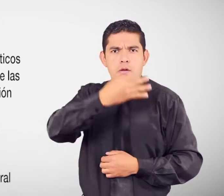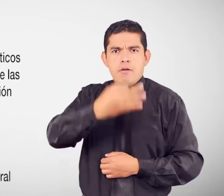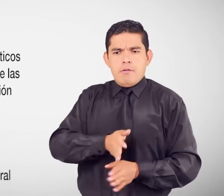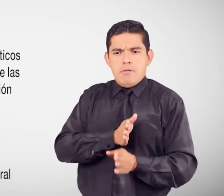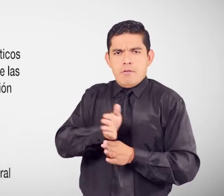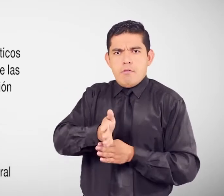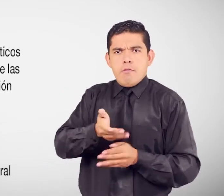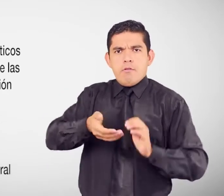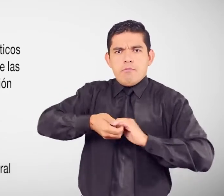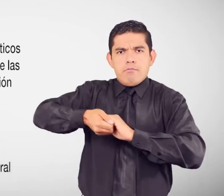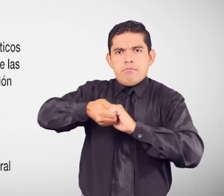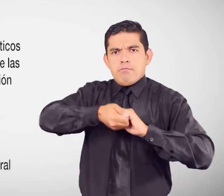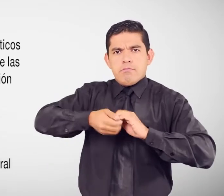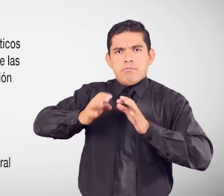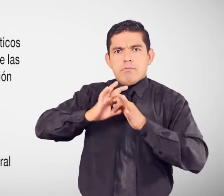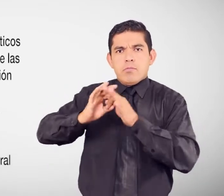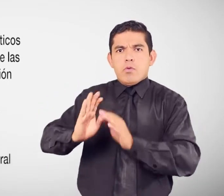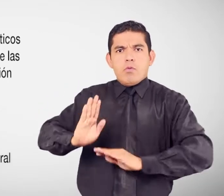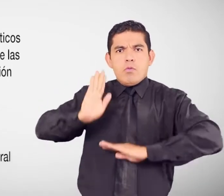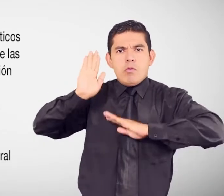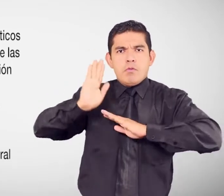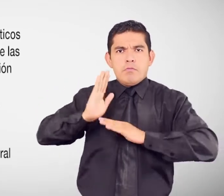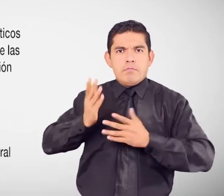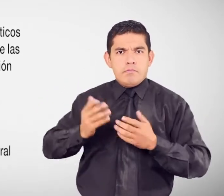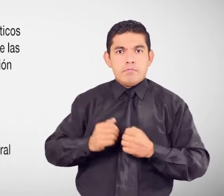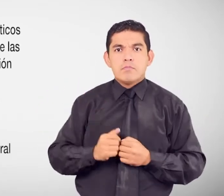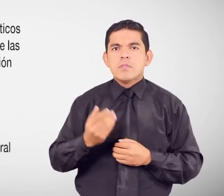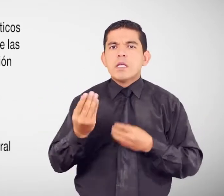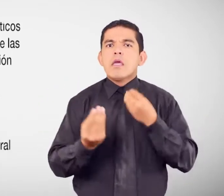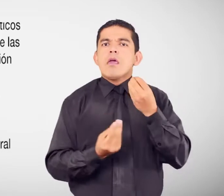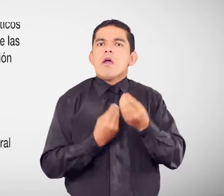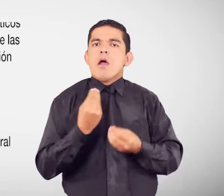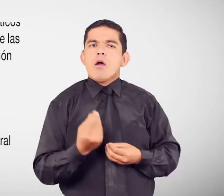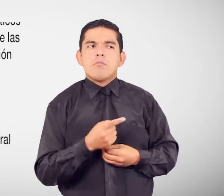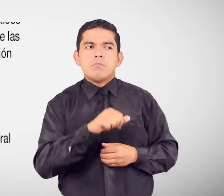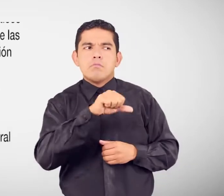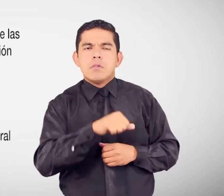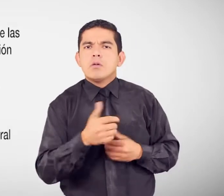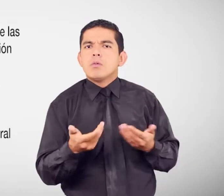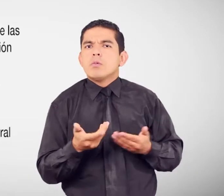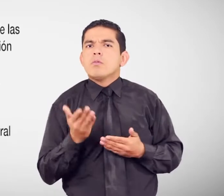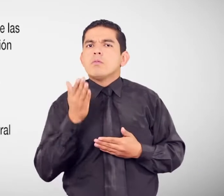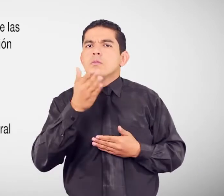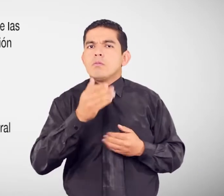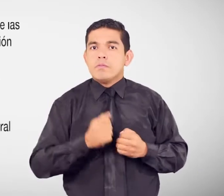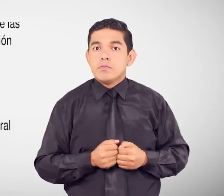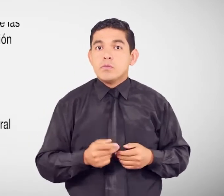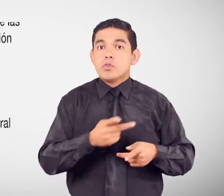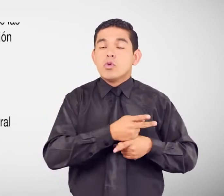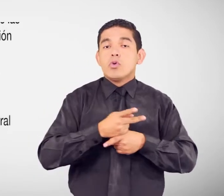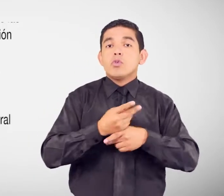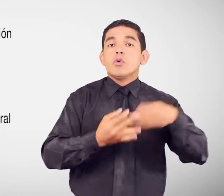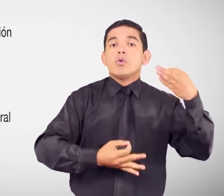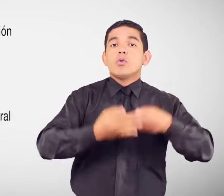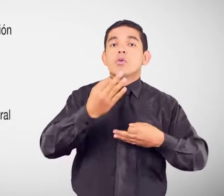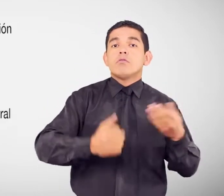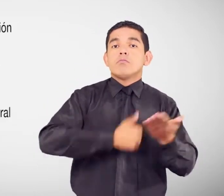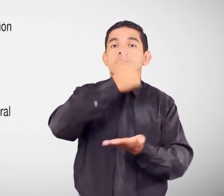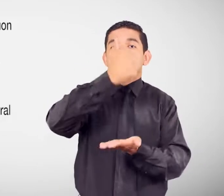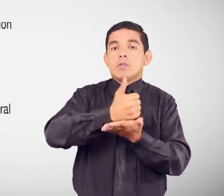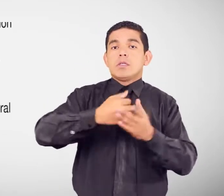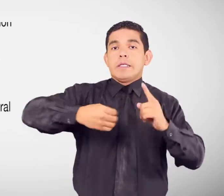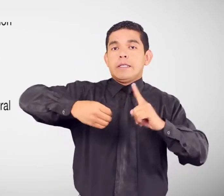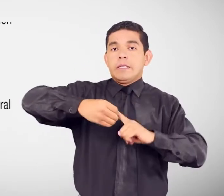Colaboración Compromiso ¿A dónde acudir? Consejo de la Judicatura Planta Central en Quito